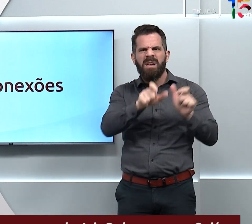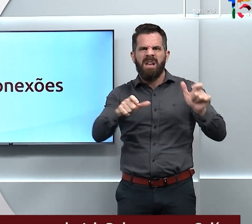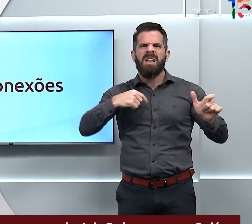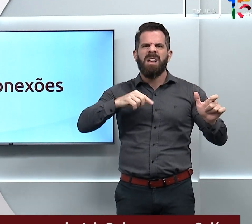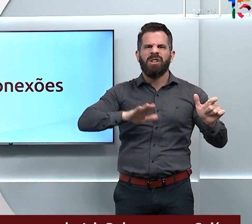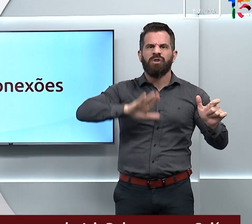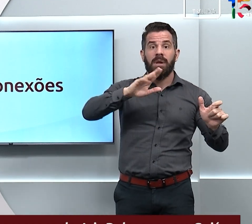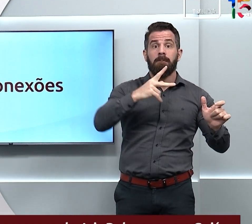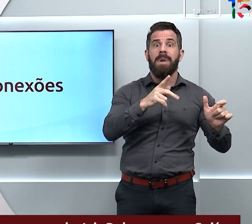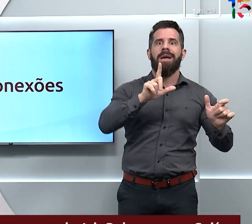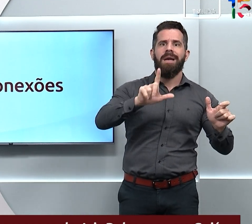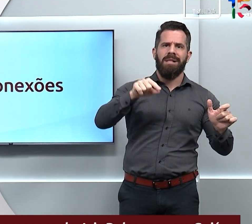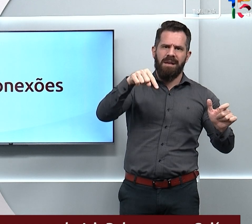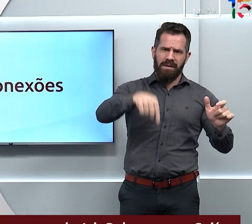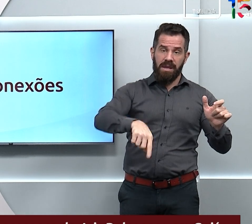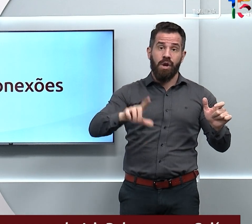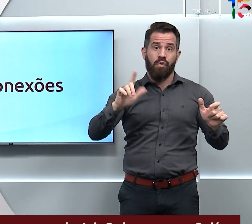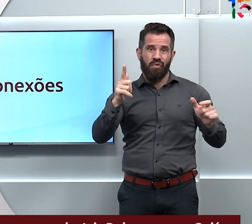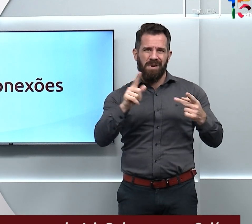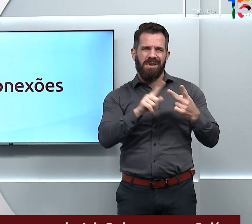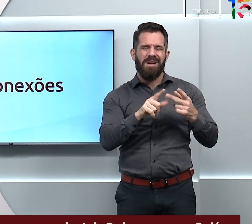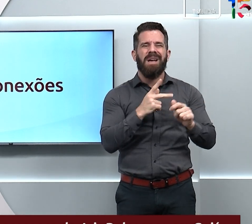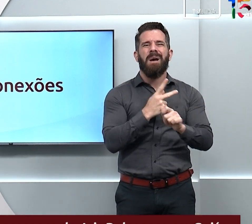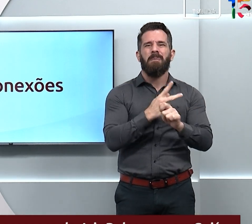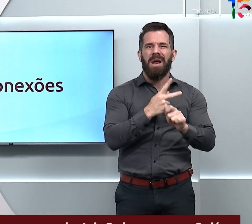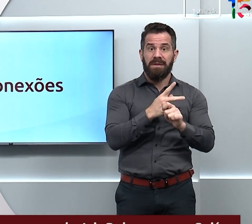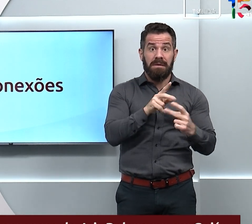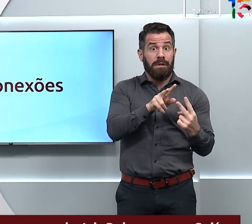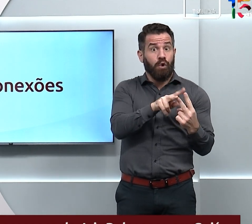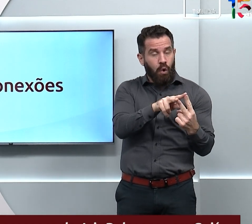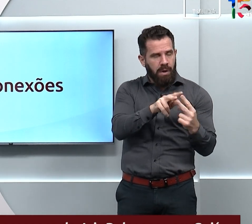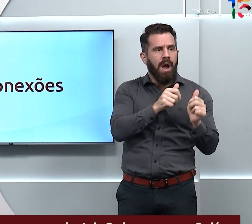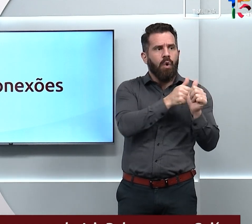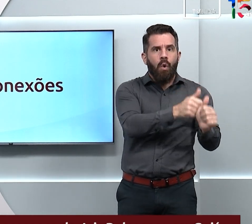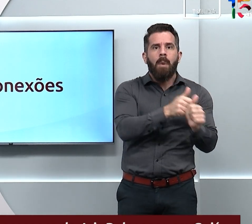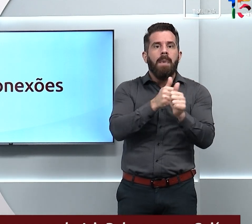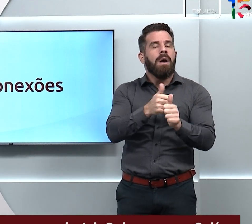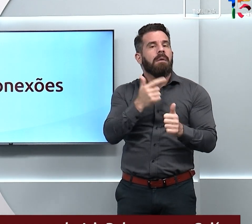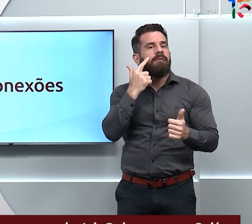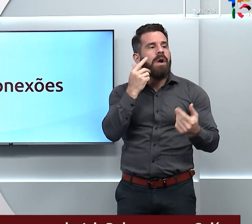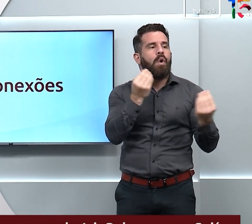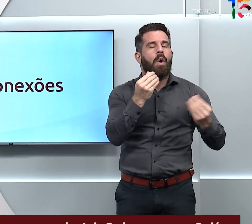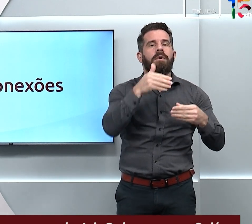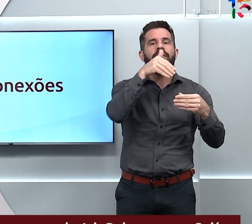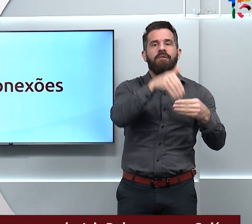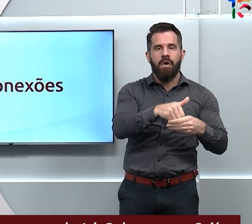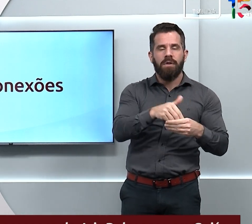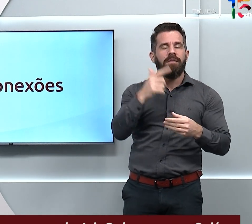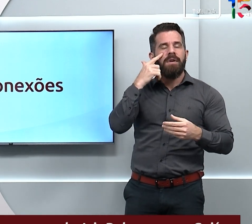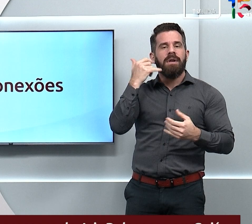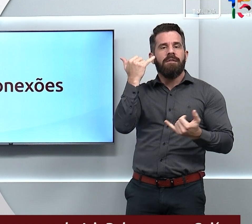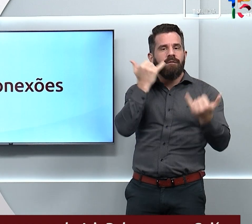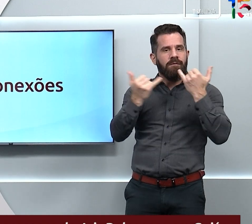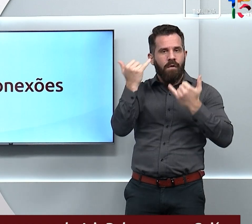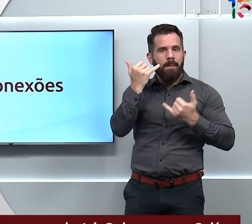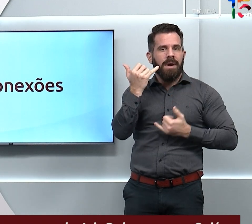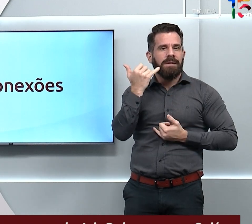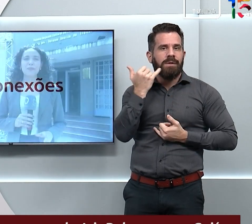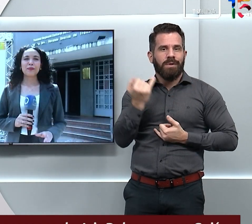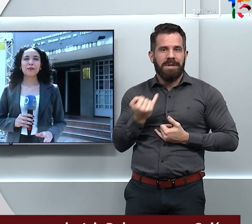concorrem aqui na capital e também Aparecida de Goiânia. Quem traz mais informações sobre isso é a Isabela Lima.